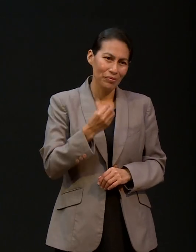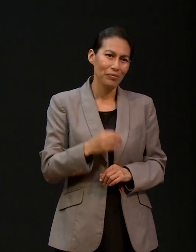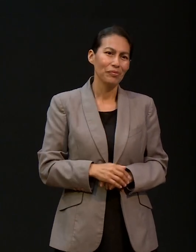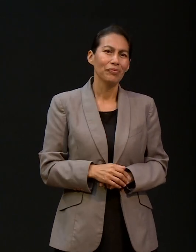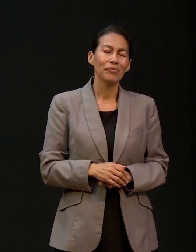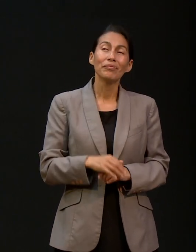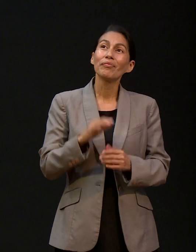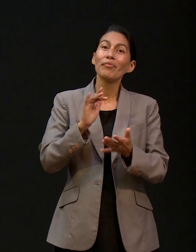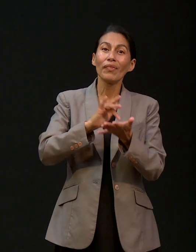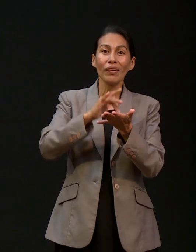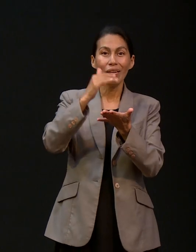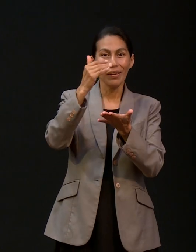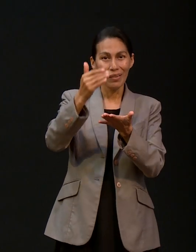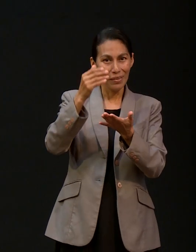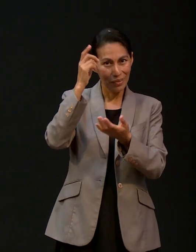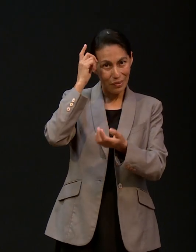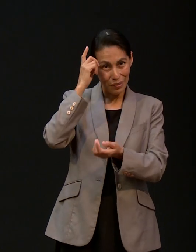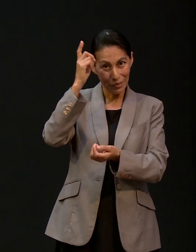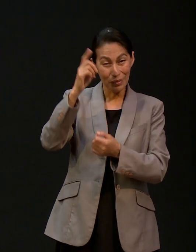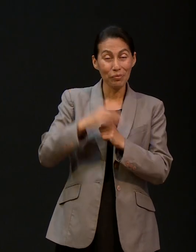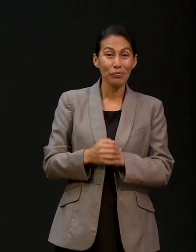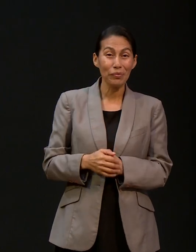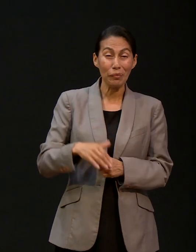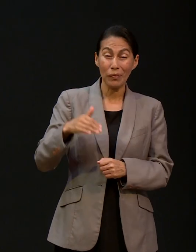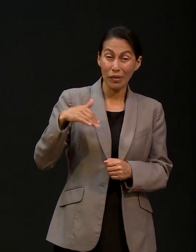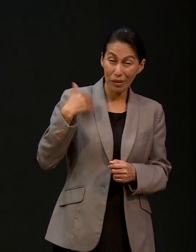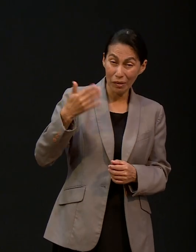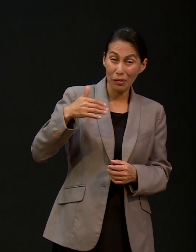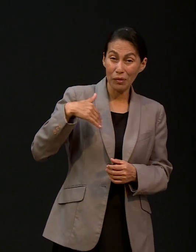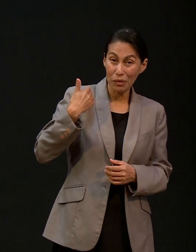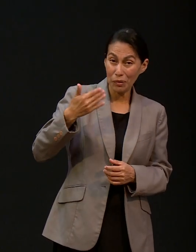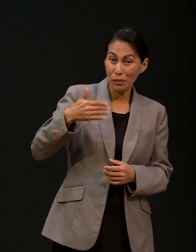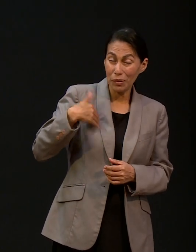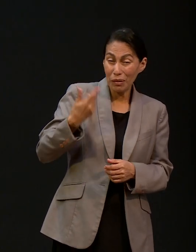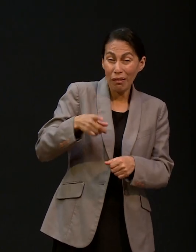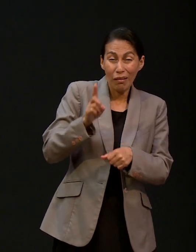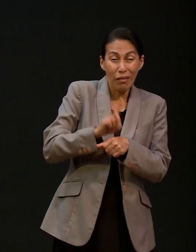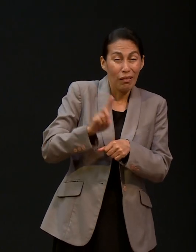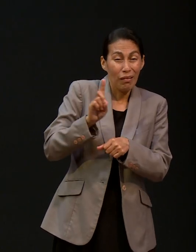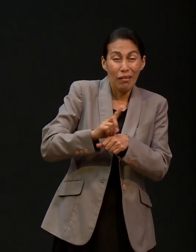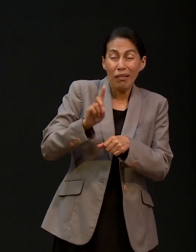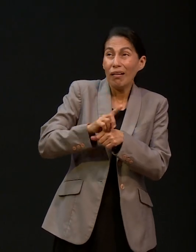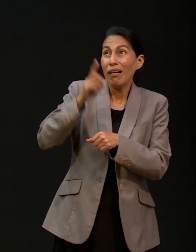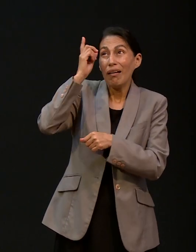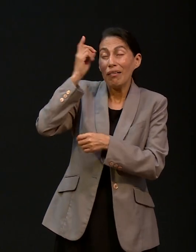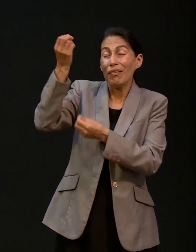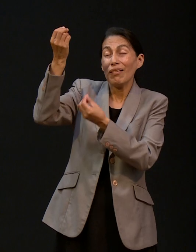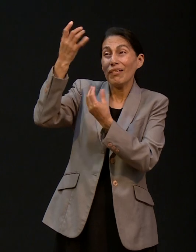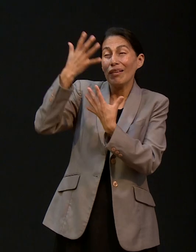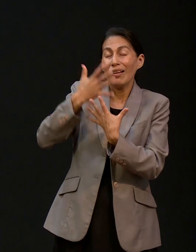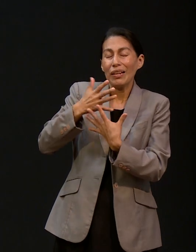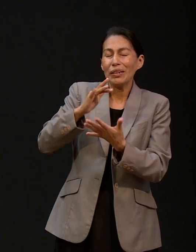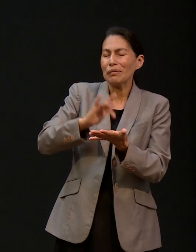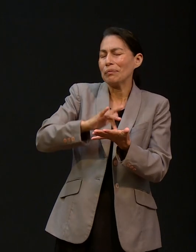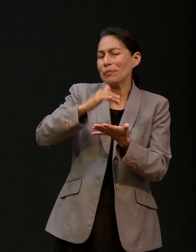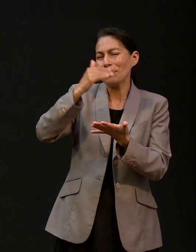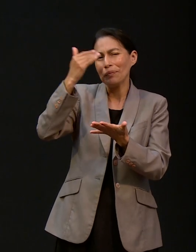así es y damos gracias a Dios por tantos milagros que recibimos de Dios el año pasado y